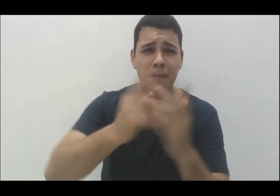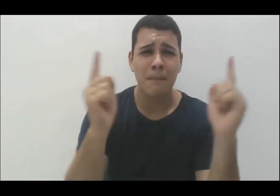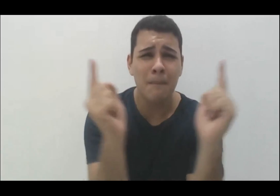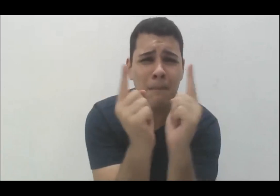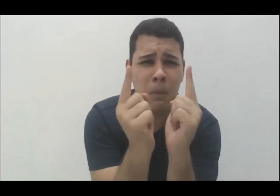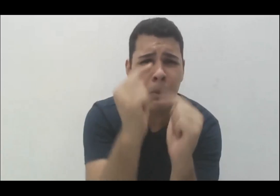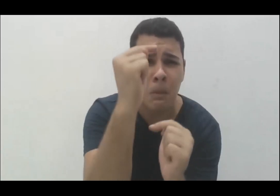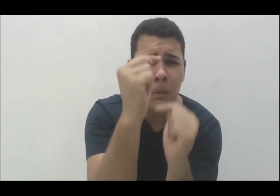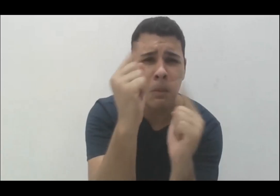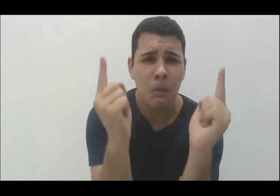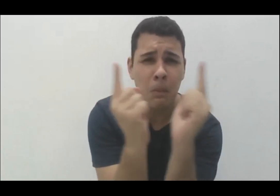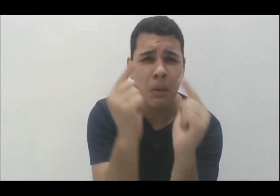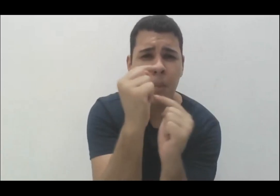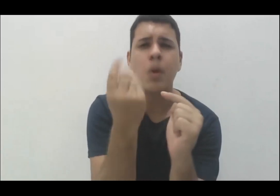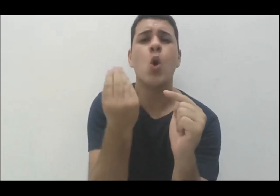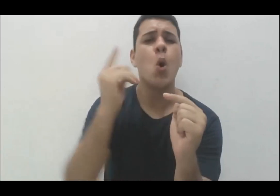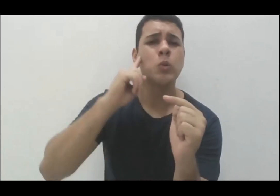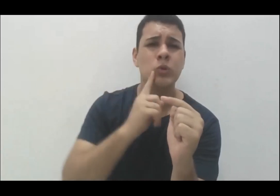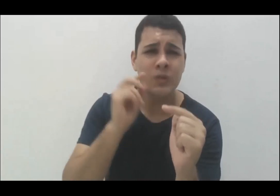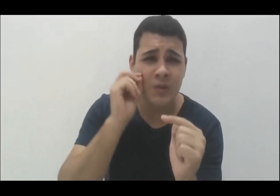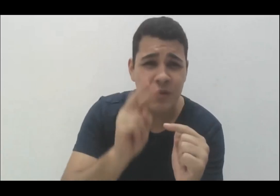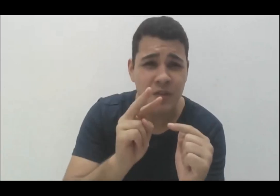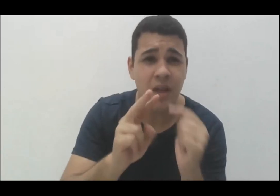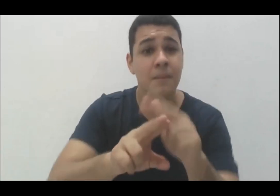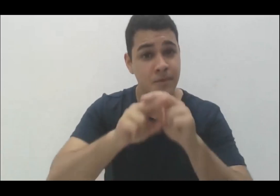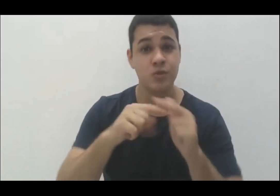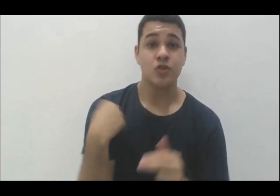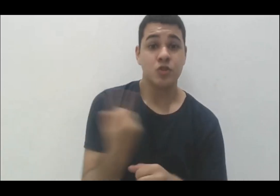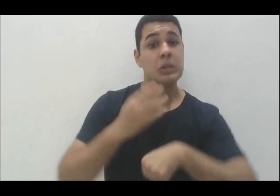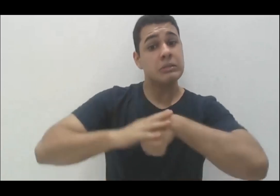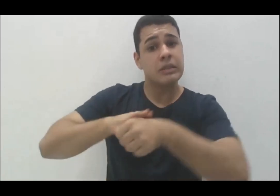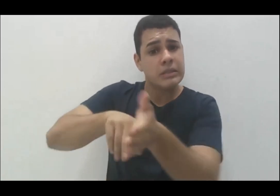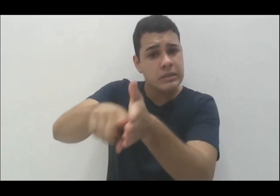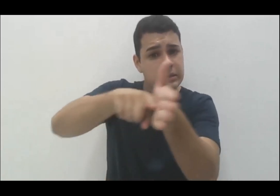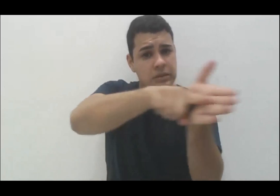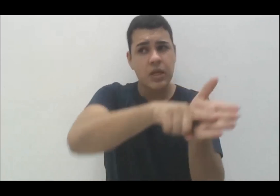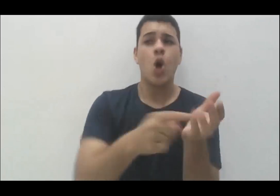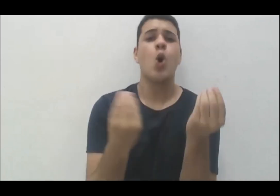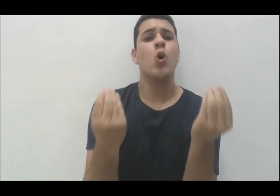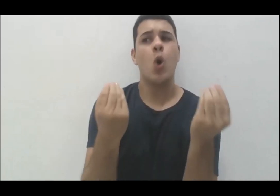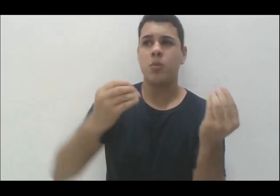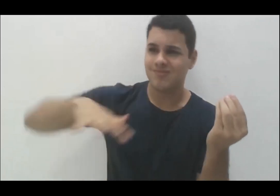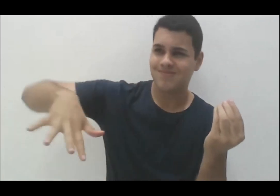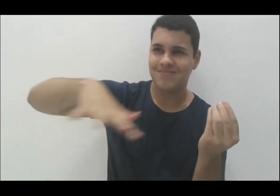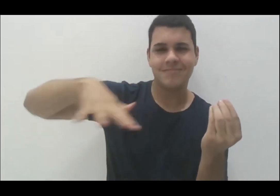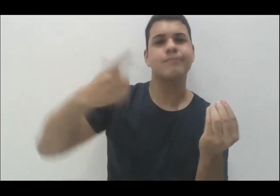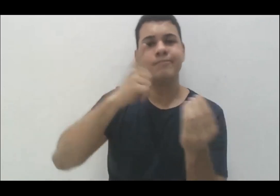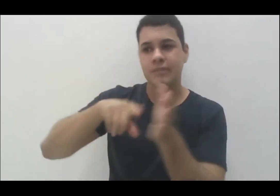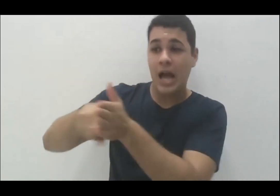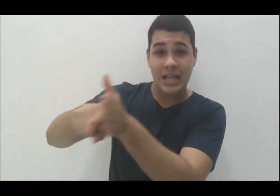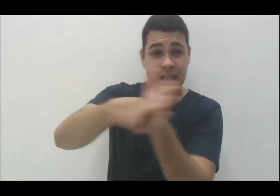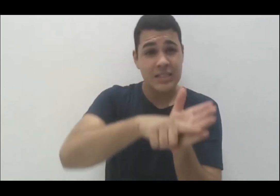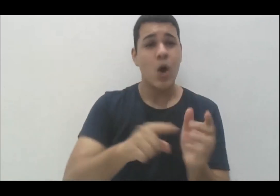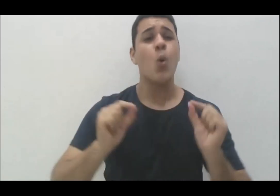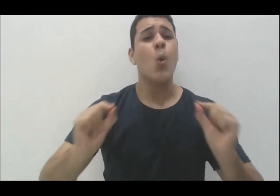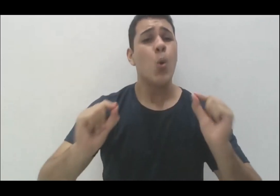pequena, então a gente fez um conjunto de levantamentos com os usuários para analisar o que